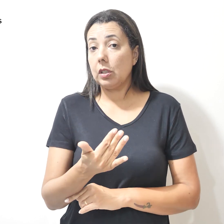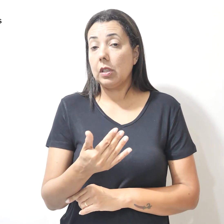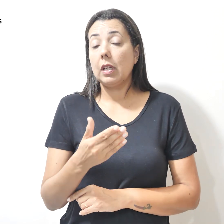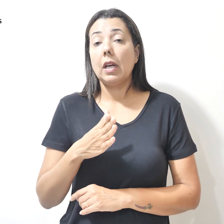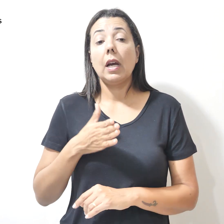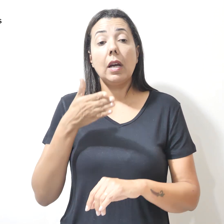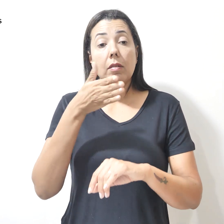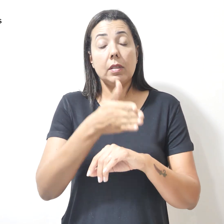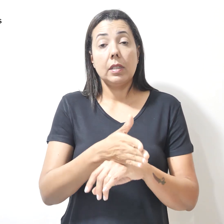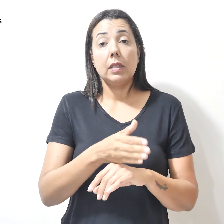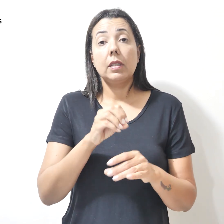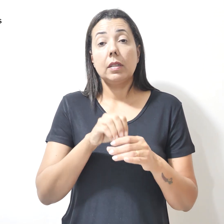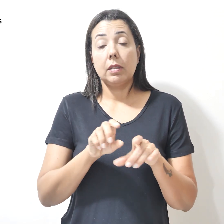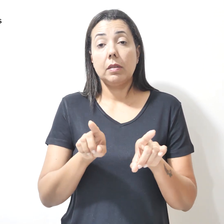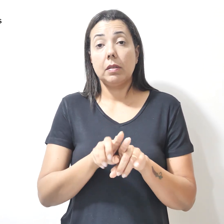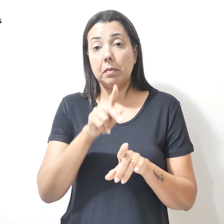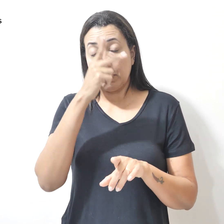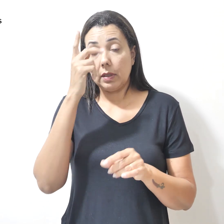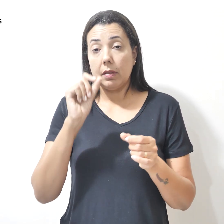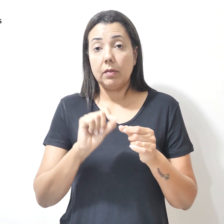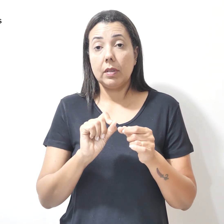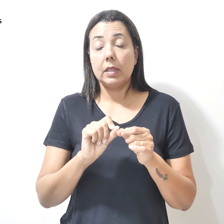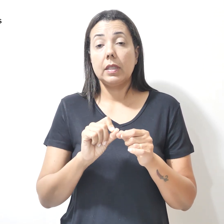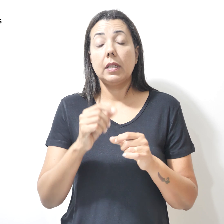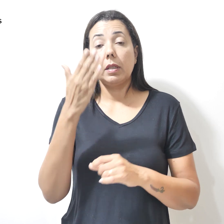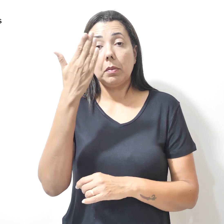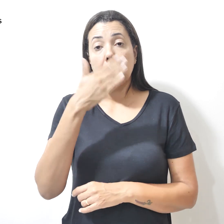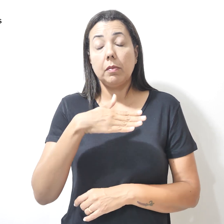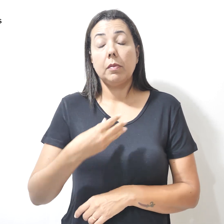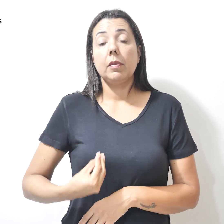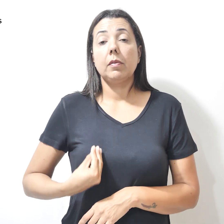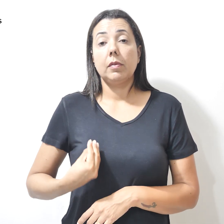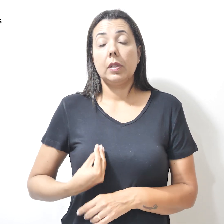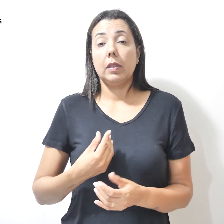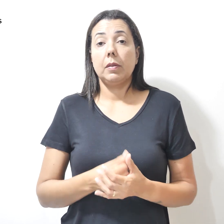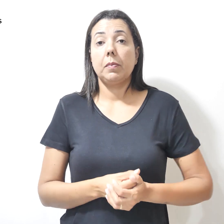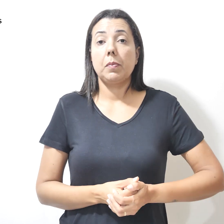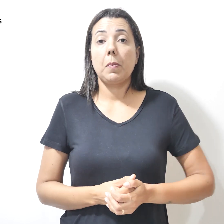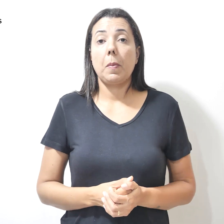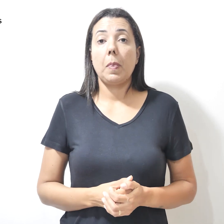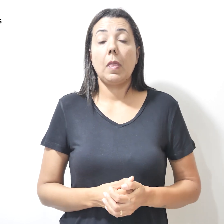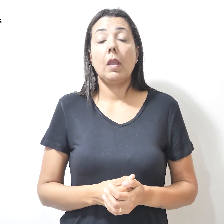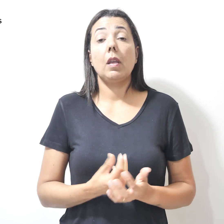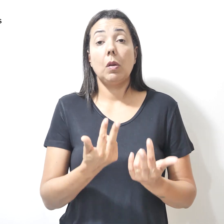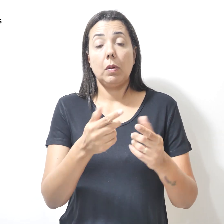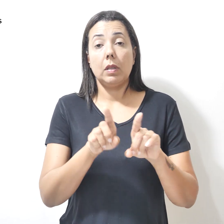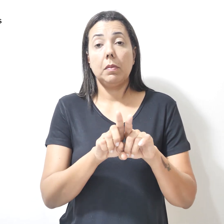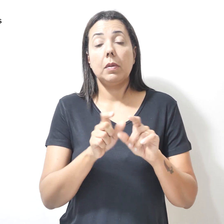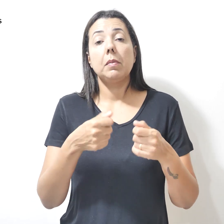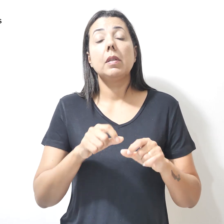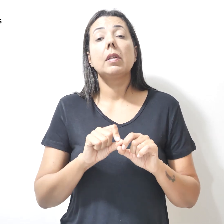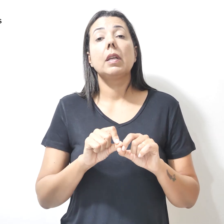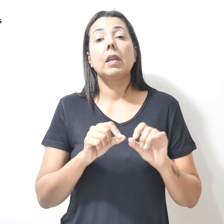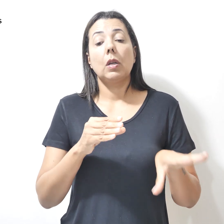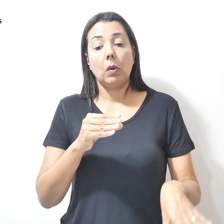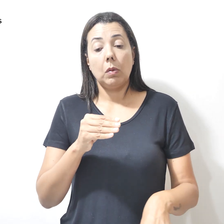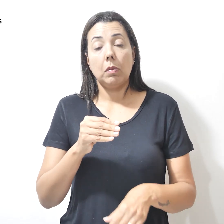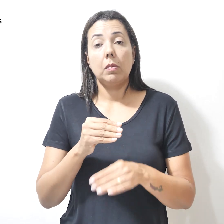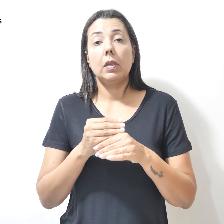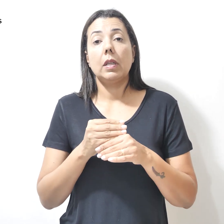domiciliar para fazer a prova de vida. O mesmo deverá anexar atestado